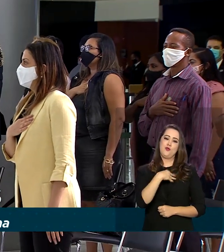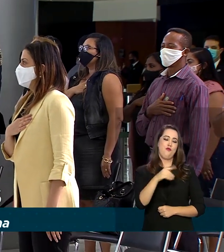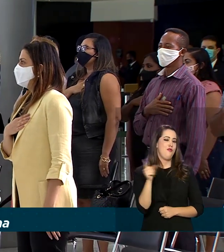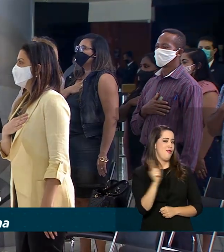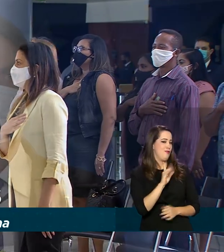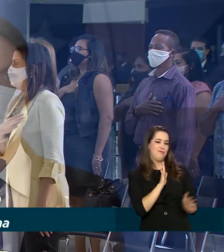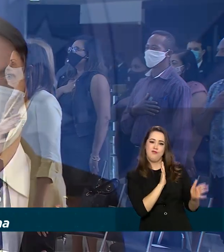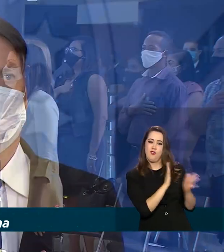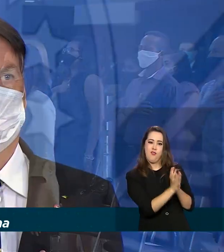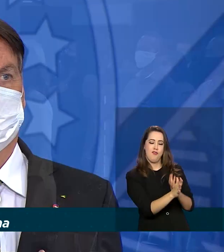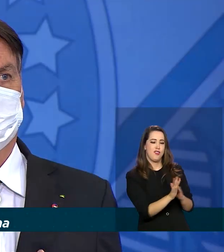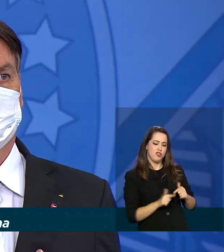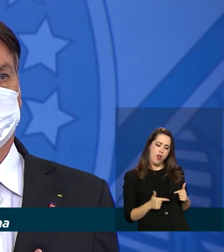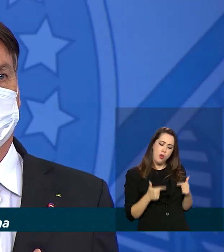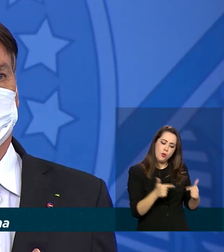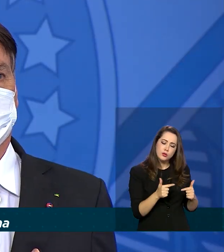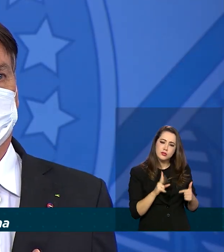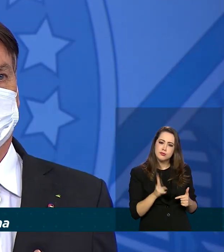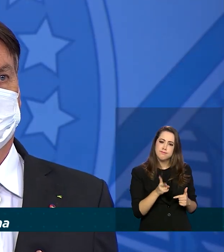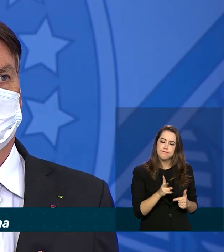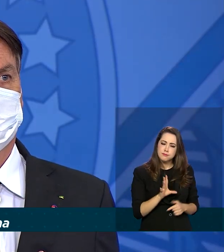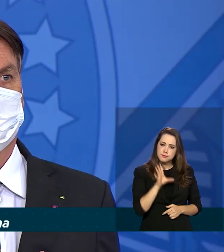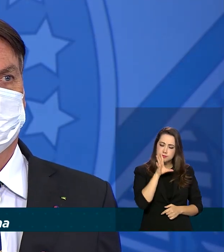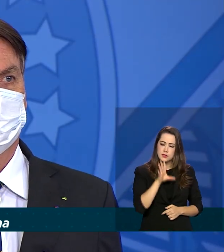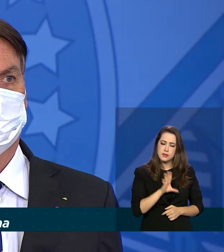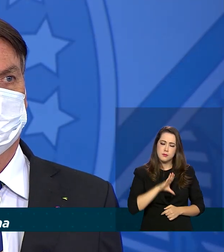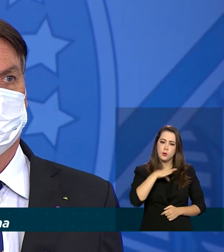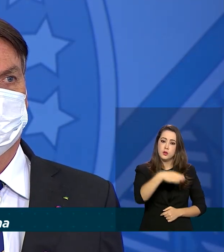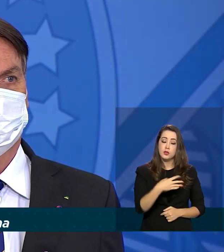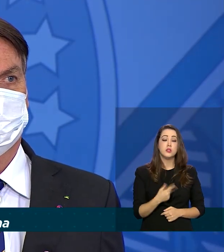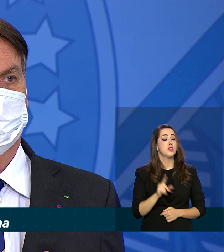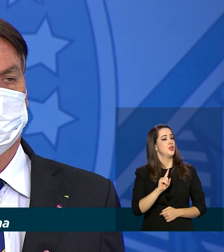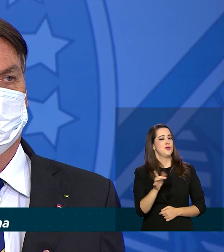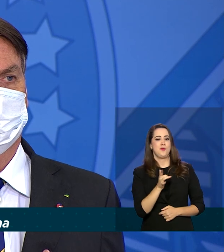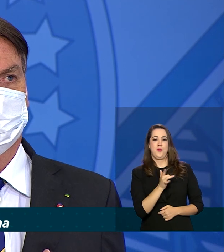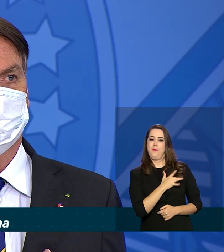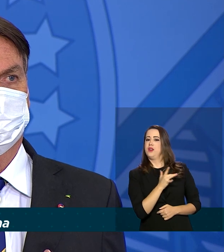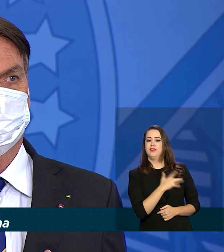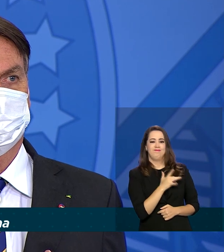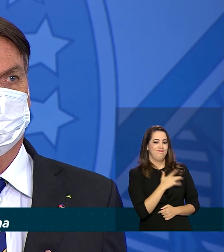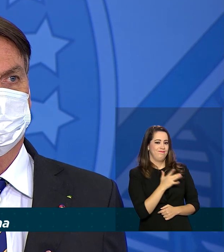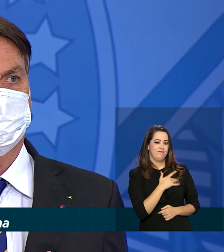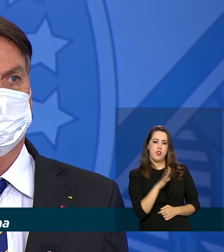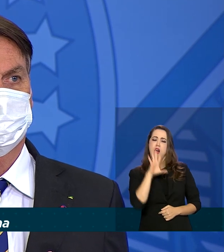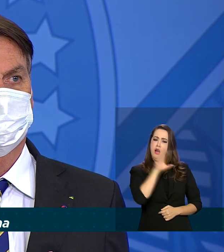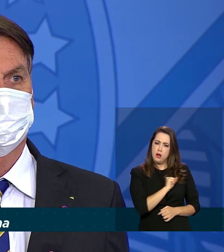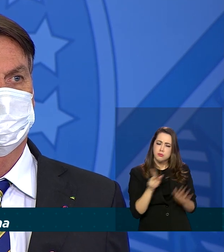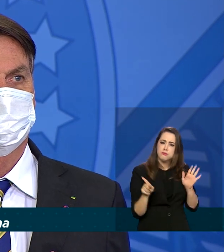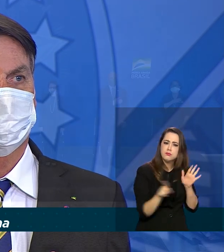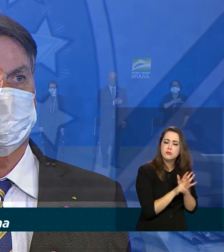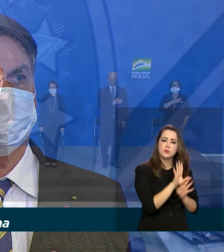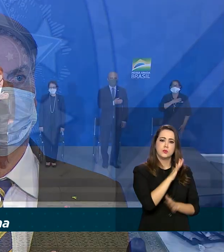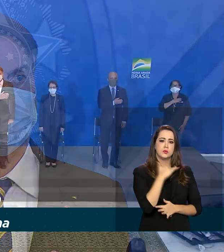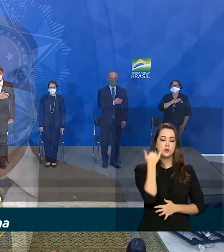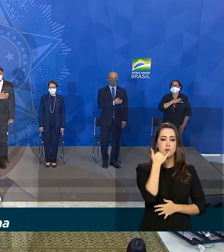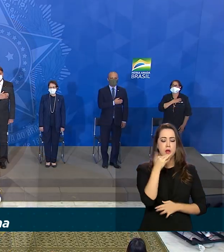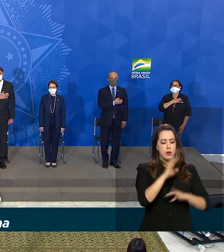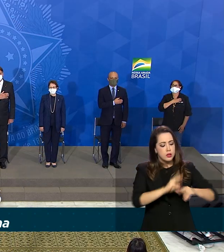Brasil,